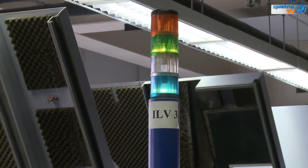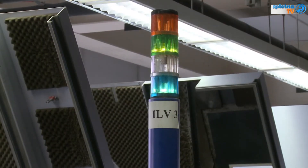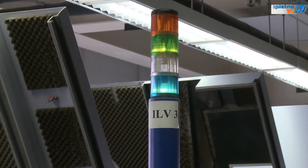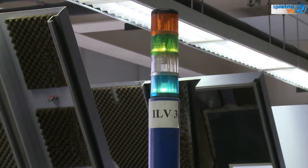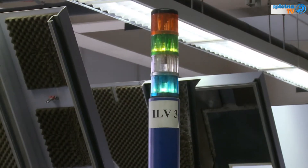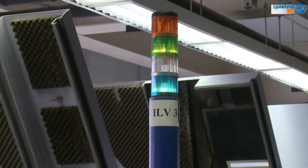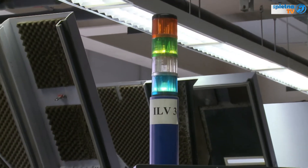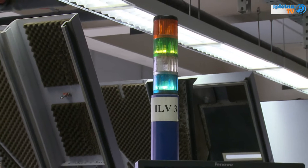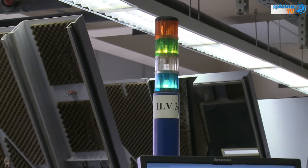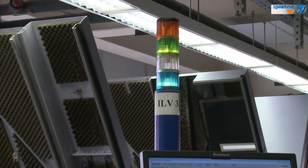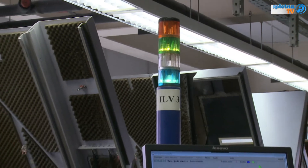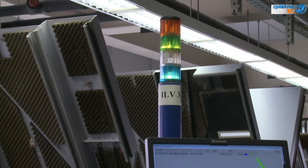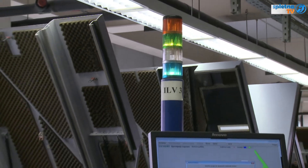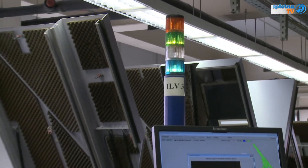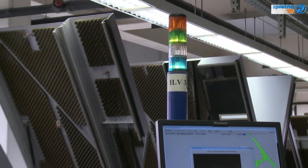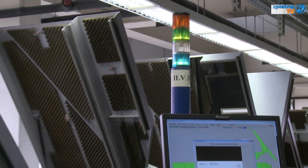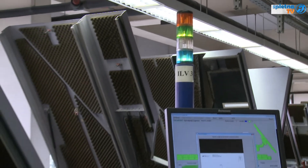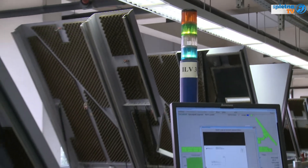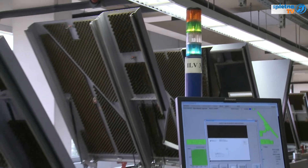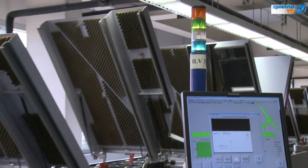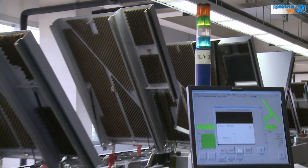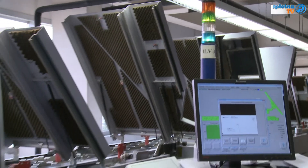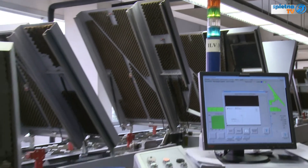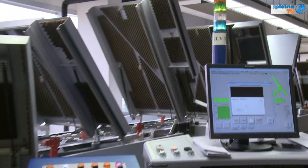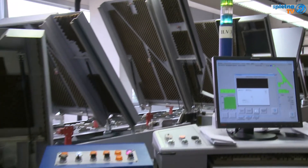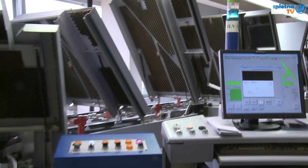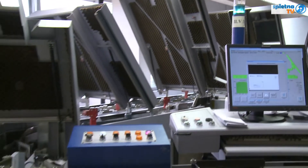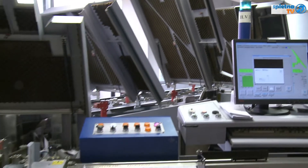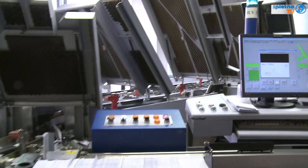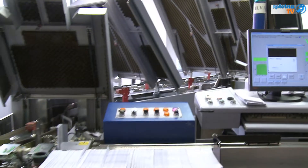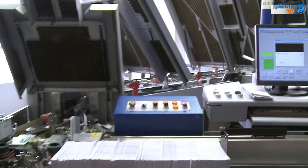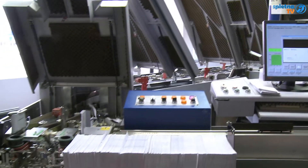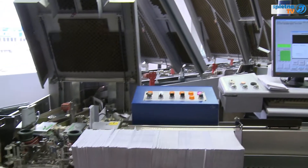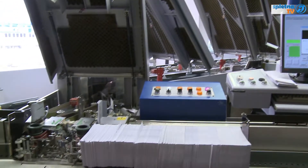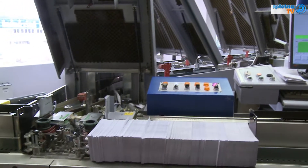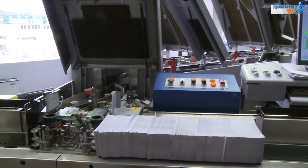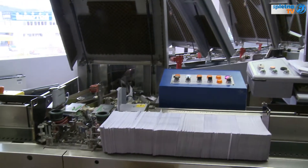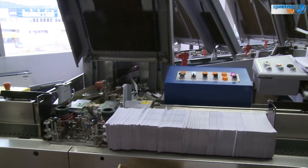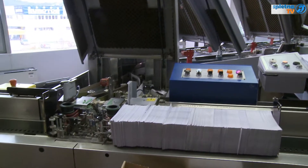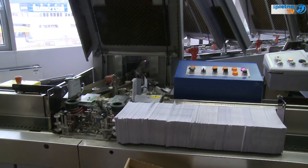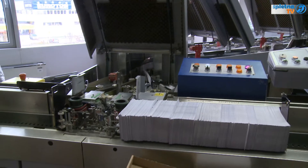Ugotovimo v kakšnou neboč koje domoč da vsebina,